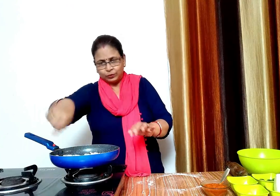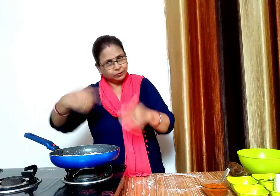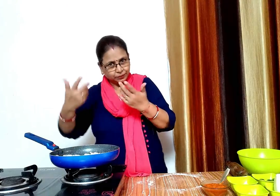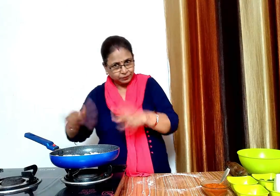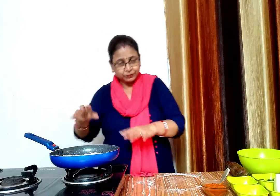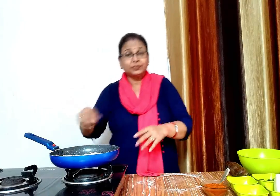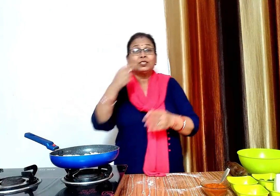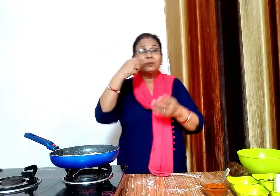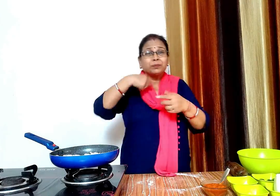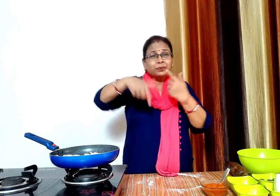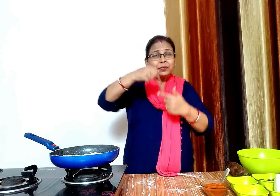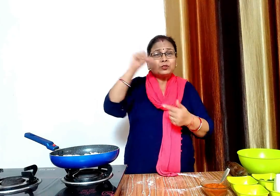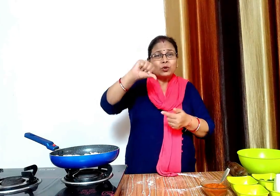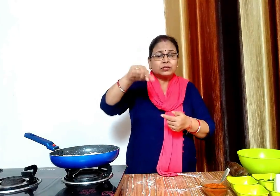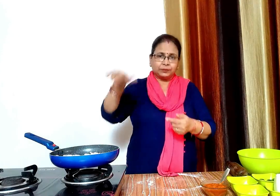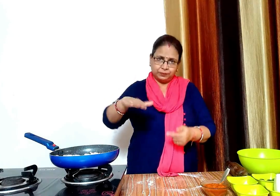अब पीजा बेस पर पीजा सॉस लगाएंगे